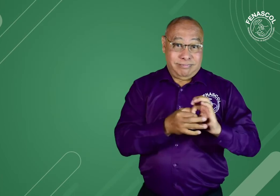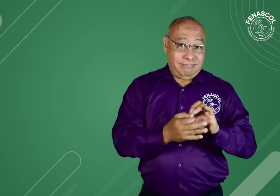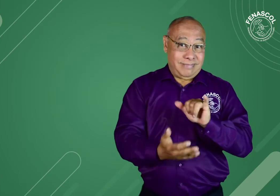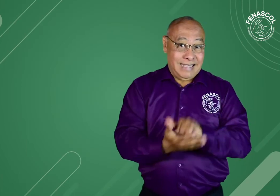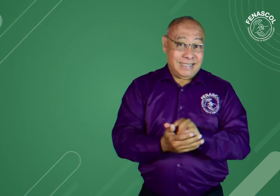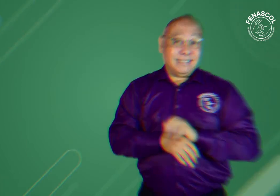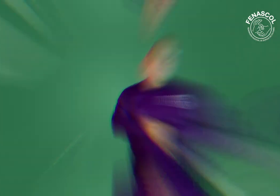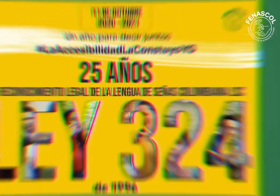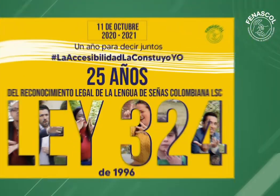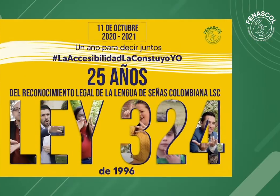324.